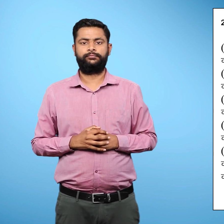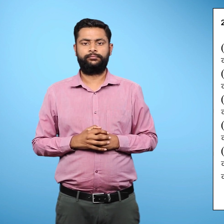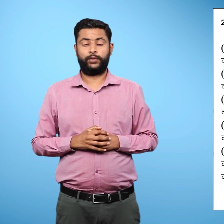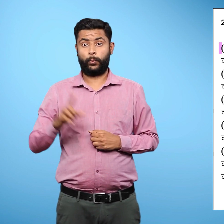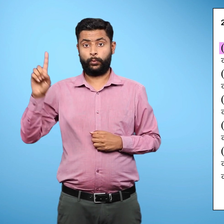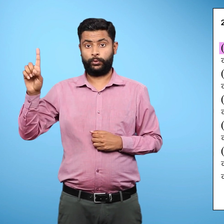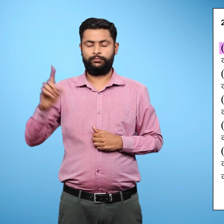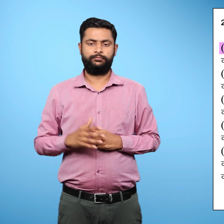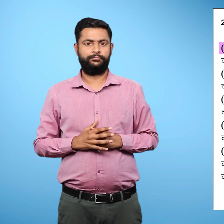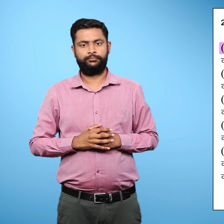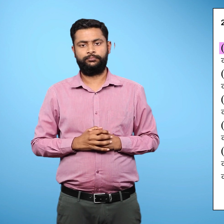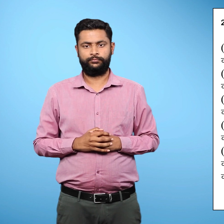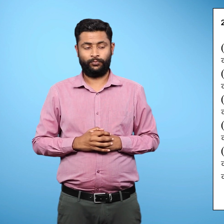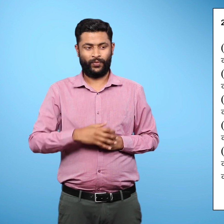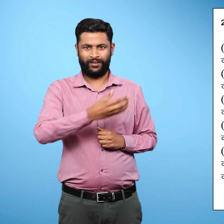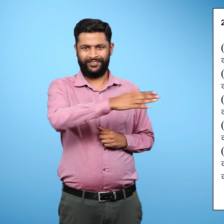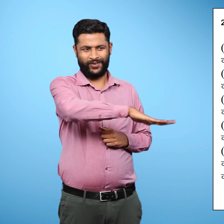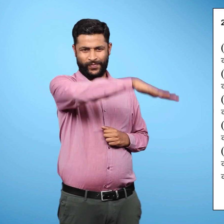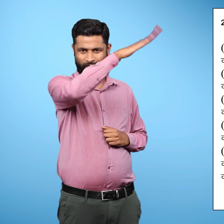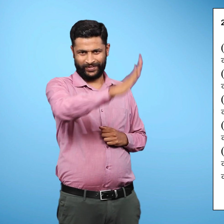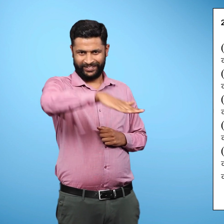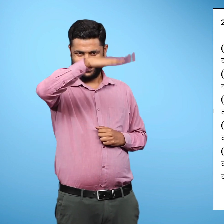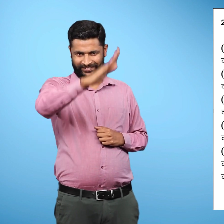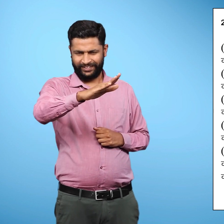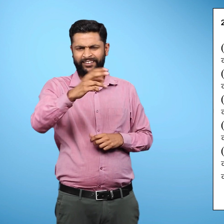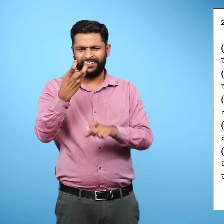पहला परवत पठारों से भिन्न होते हैं